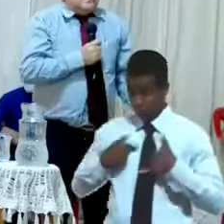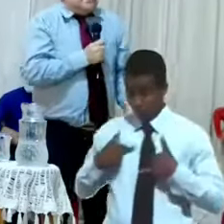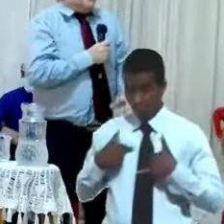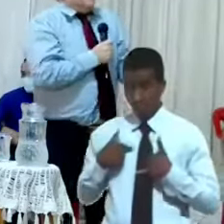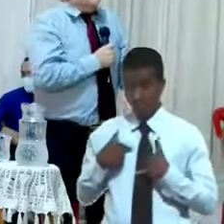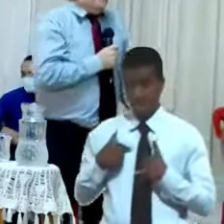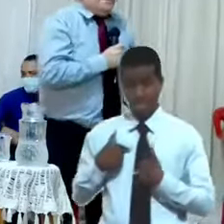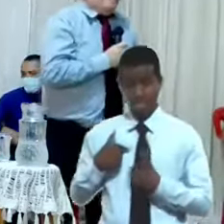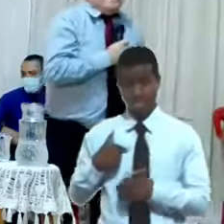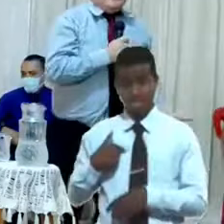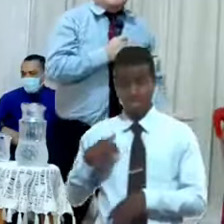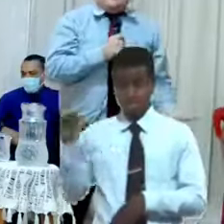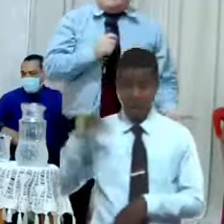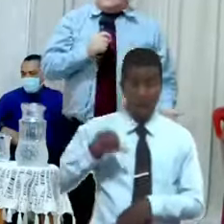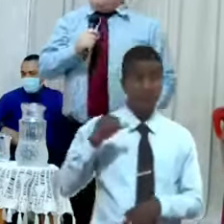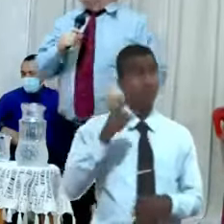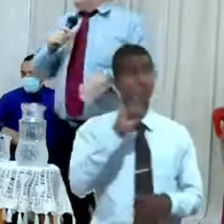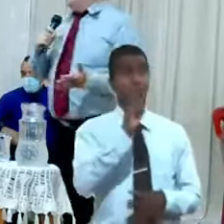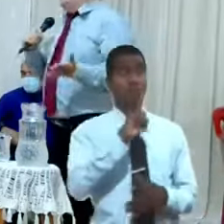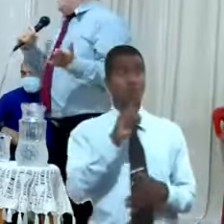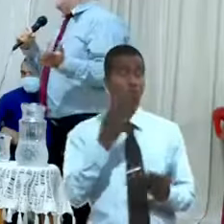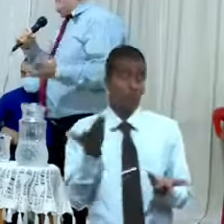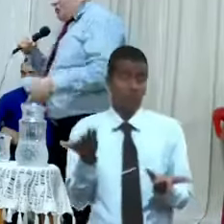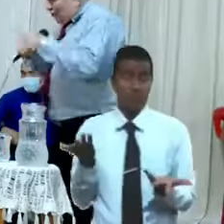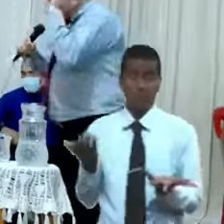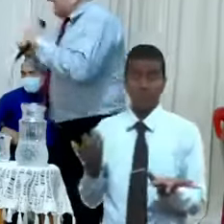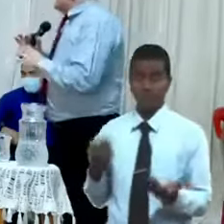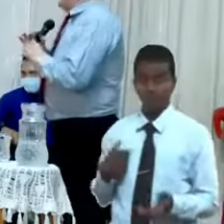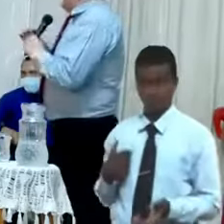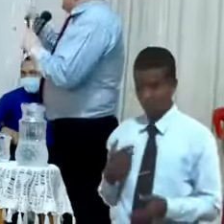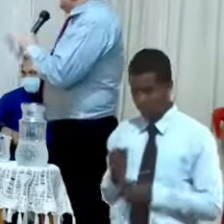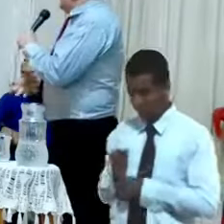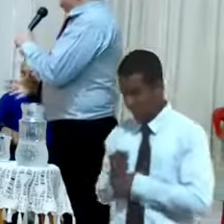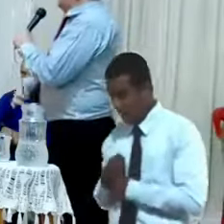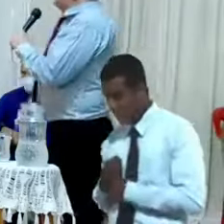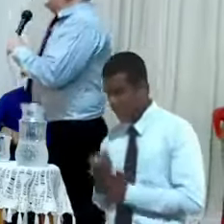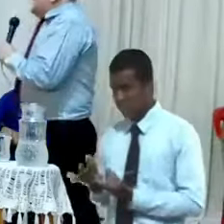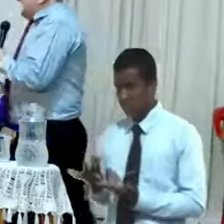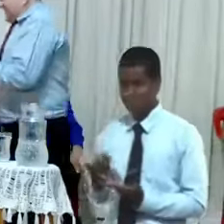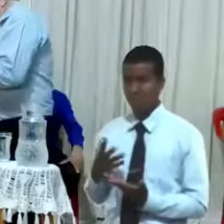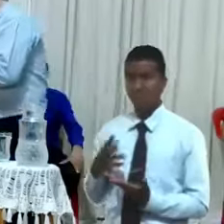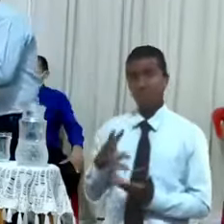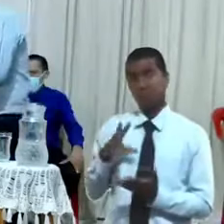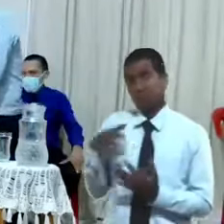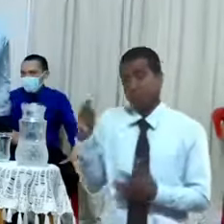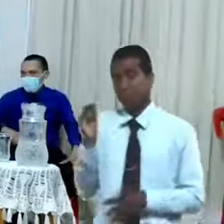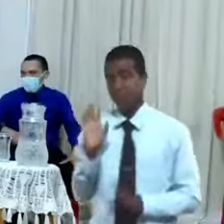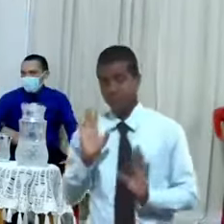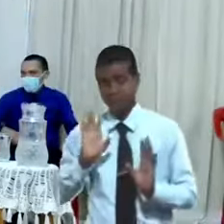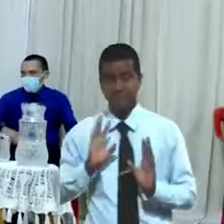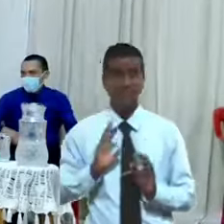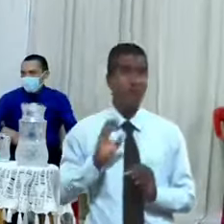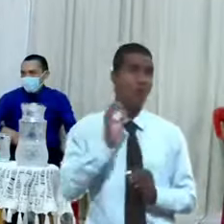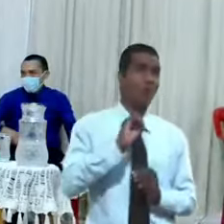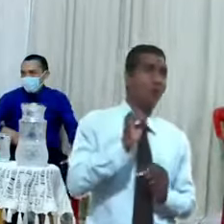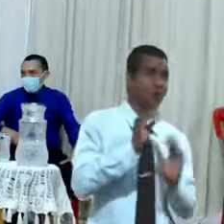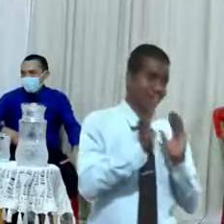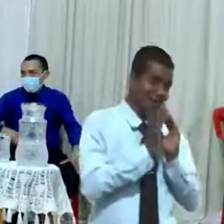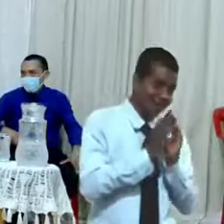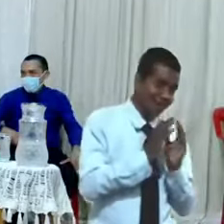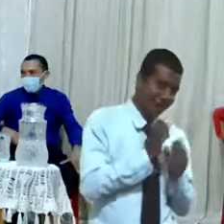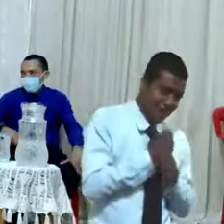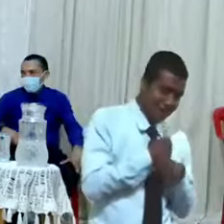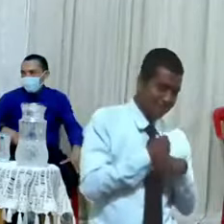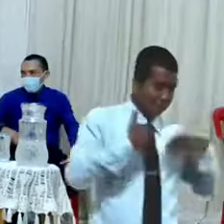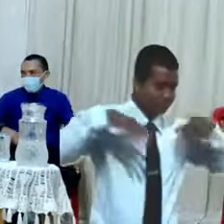si quien llegaba a la casa con hambre y se iba con hambre, no, el que llegaba a la casa con hambre se le llenaba y el que